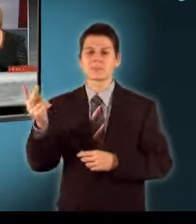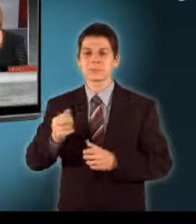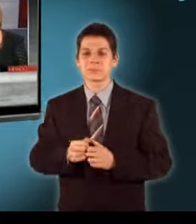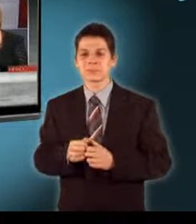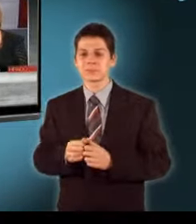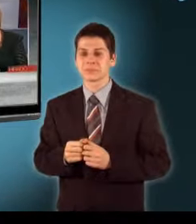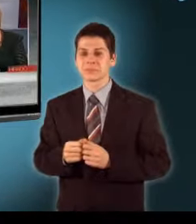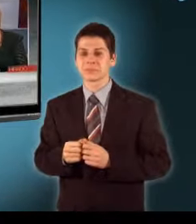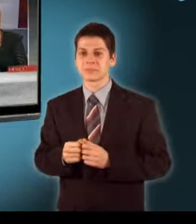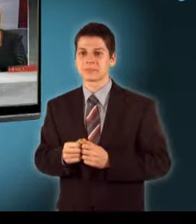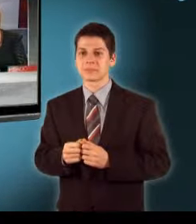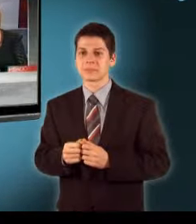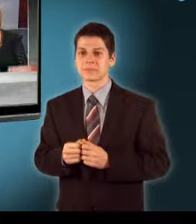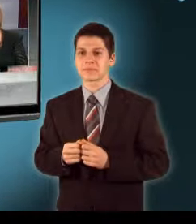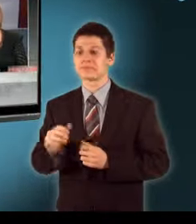délelőtt?